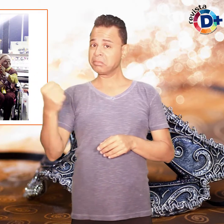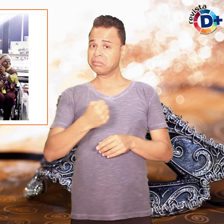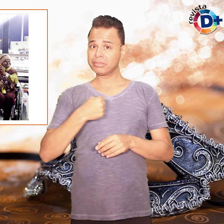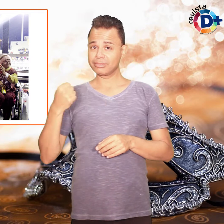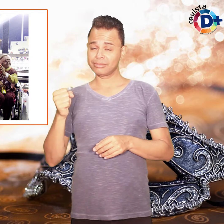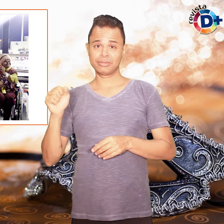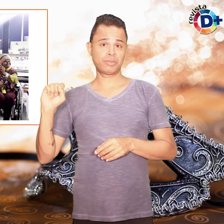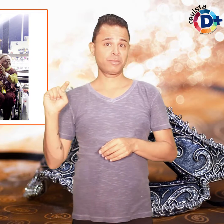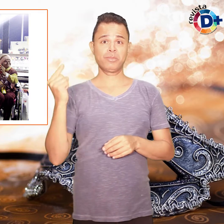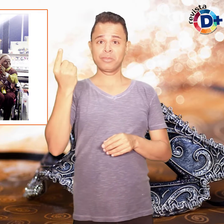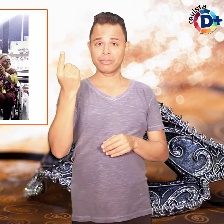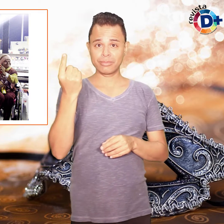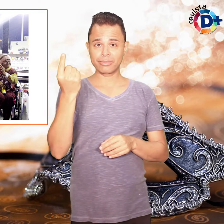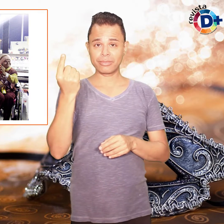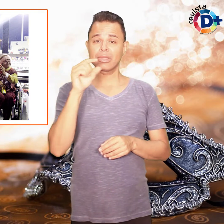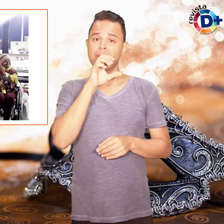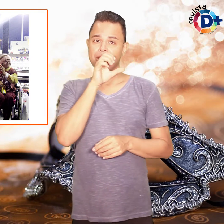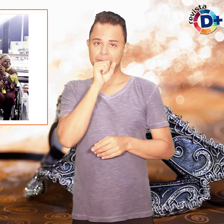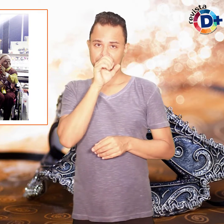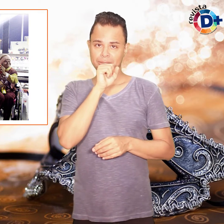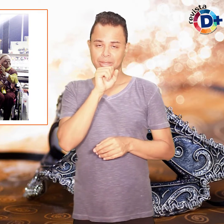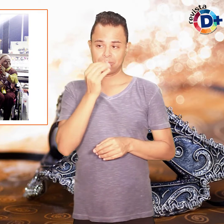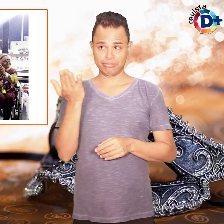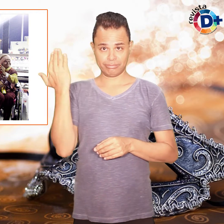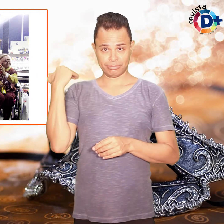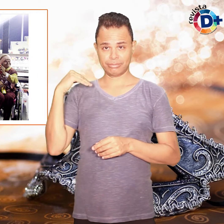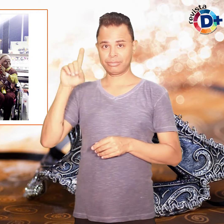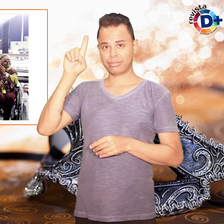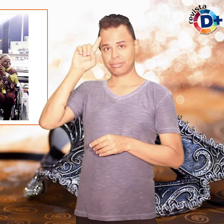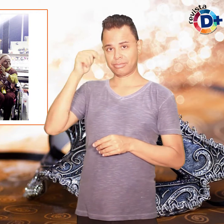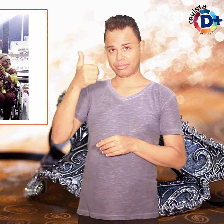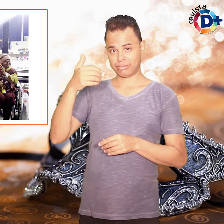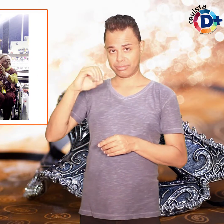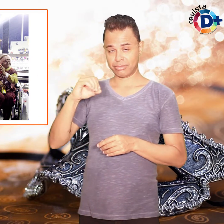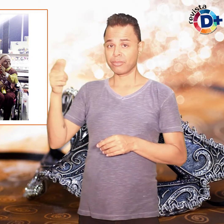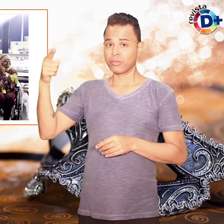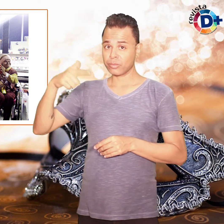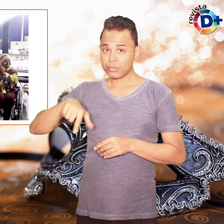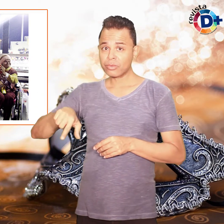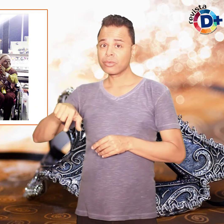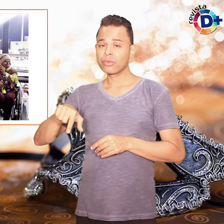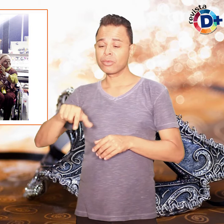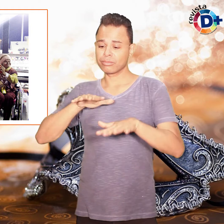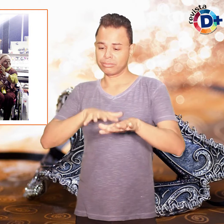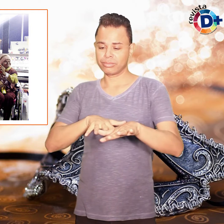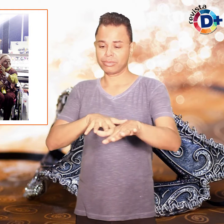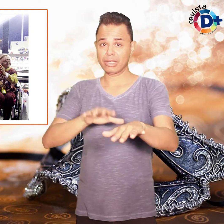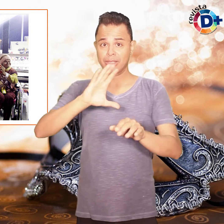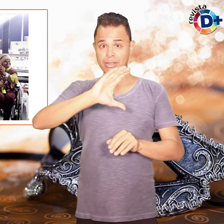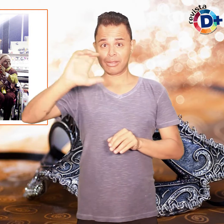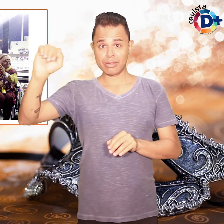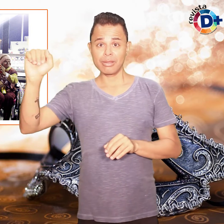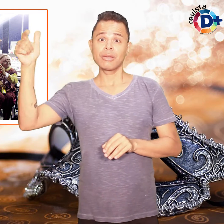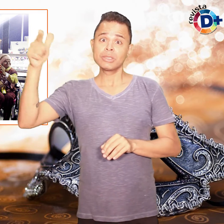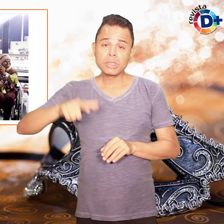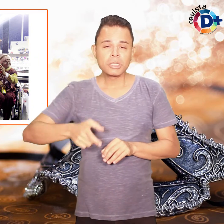Estivemos presentes no sábado, dia 10, e agora no desfile das campeãs.